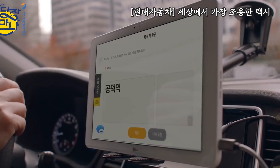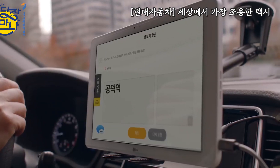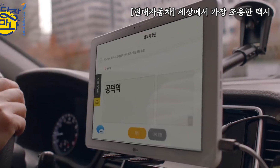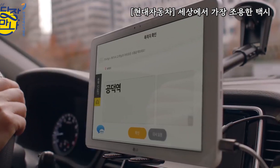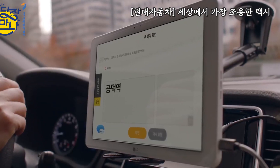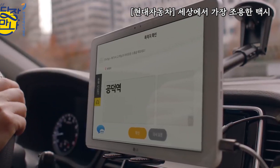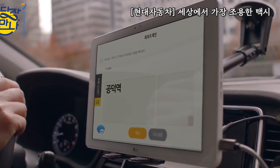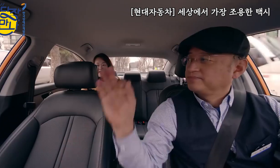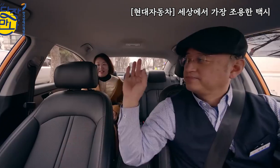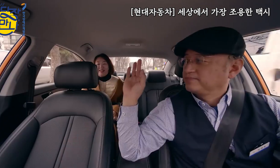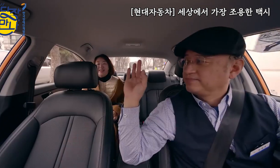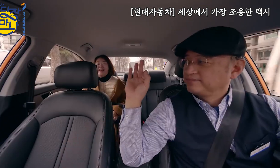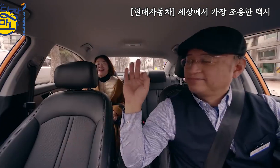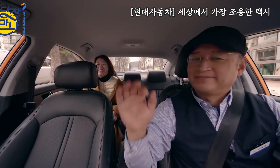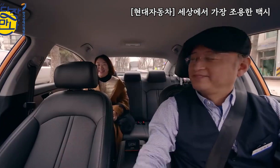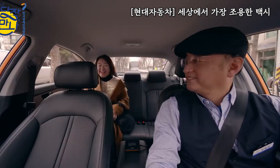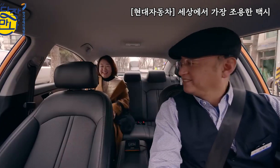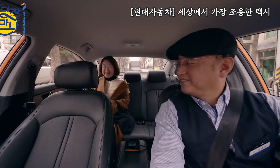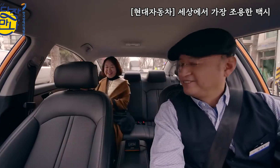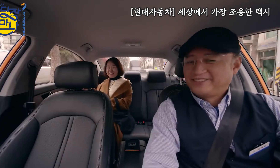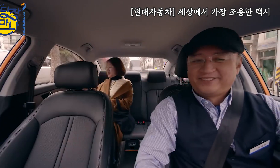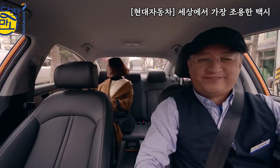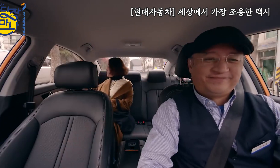운행을 시작합니다 감사합니다